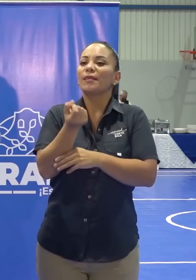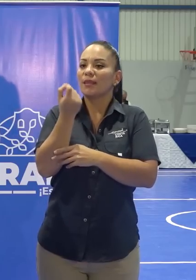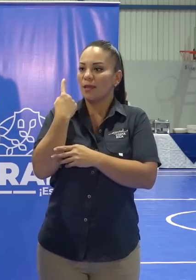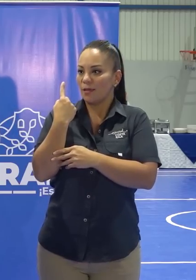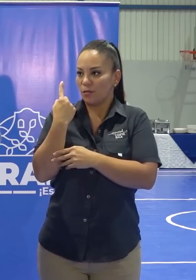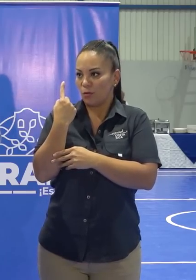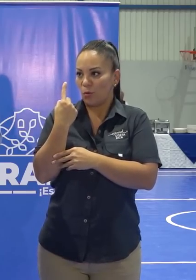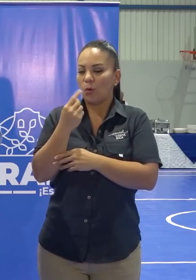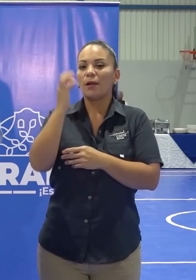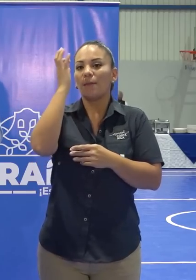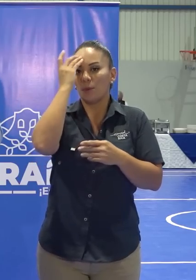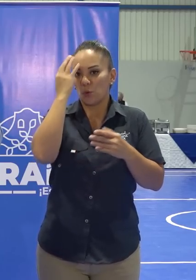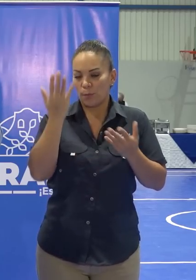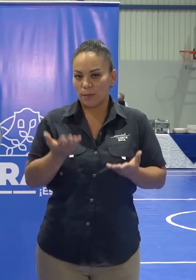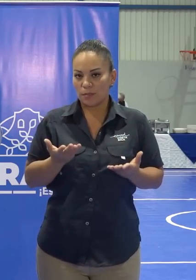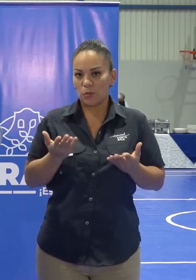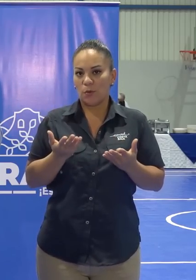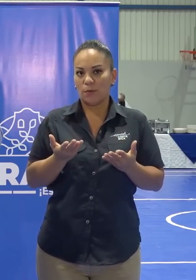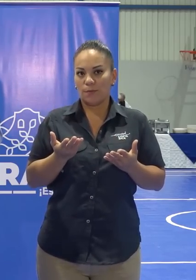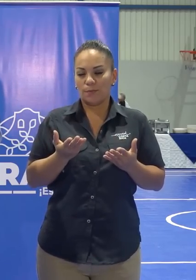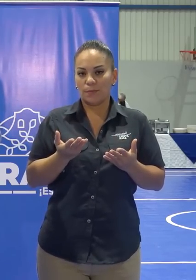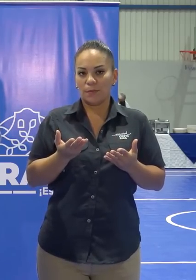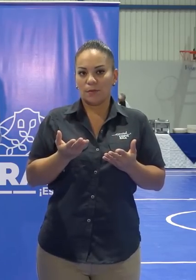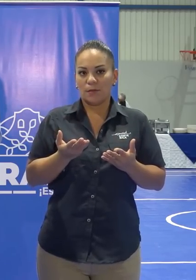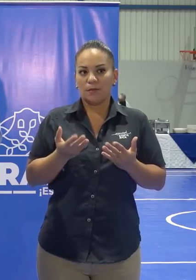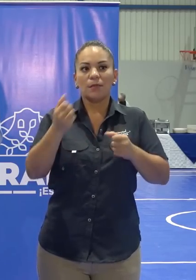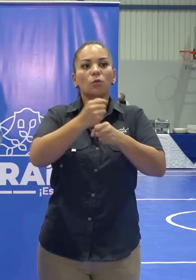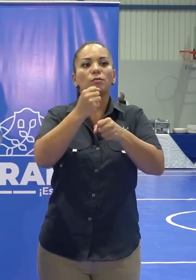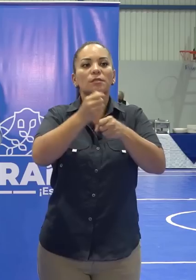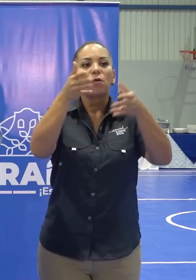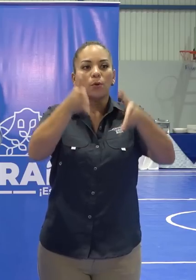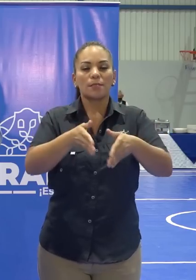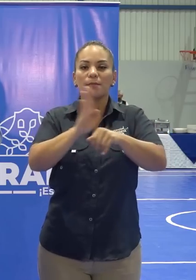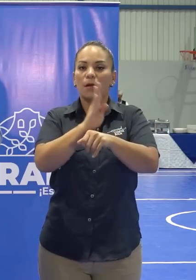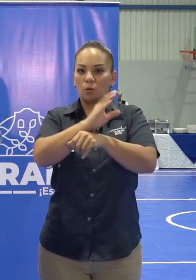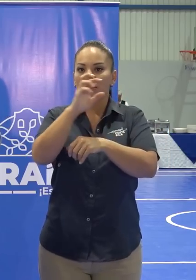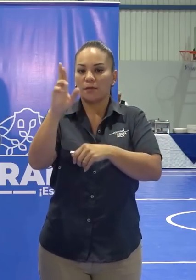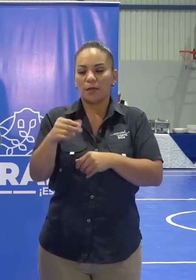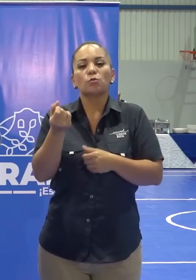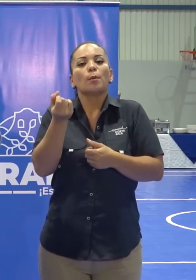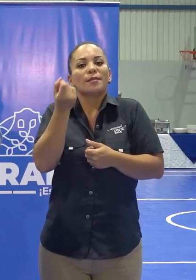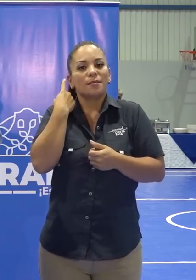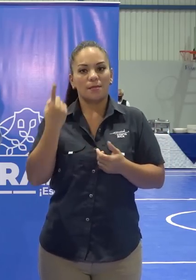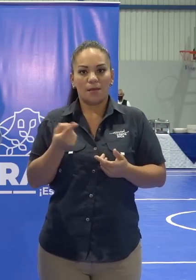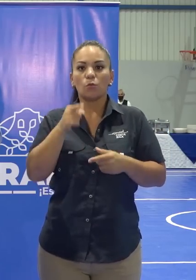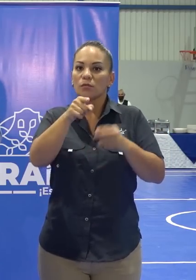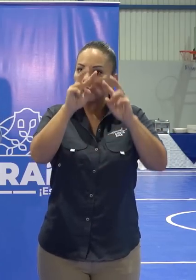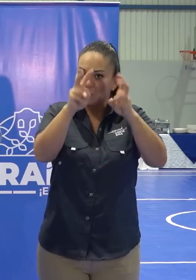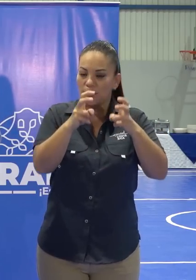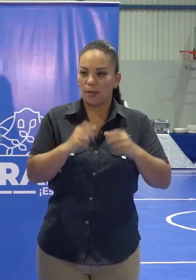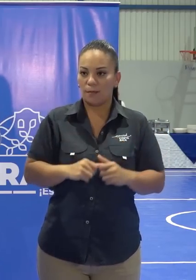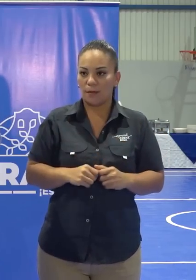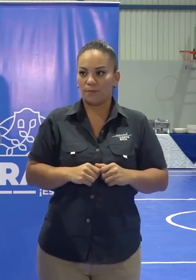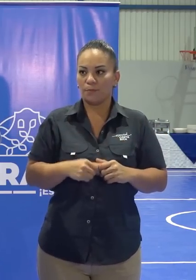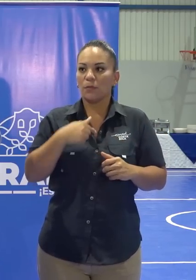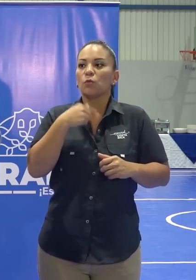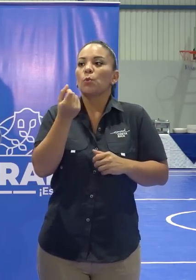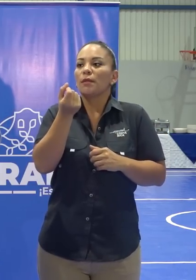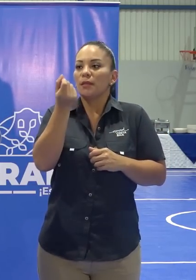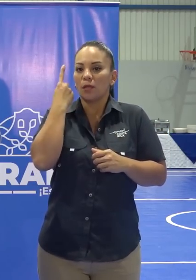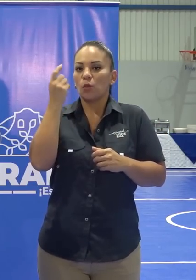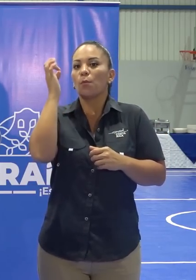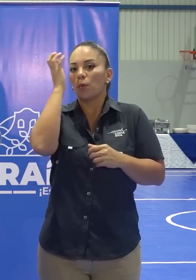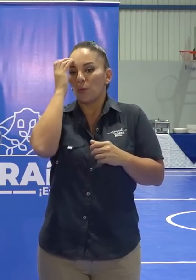la preocupación de los empleados del Banco de Costa Rica, ahí hay un tema. Entiendo la